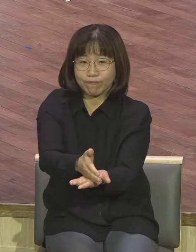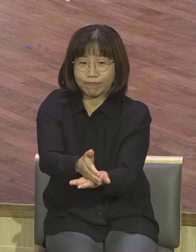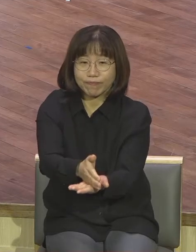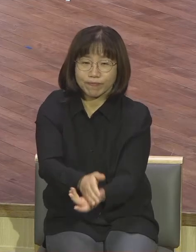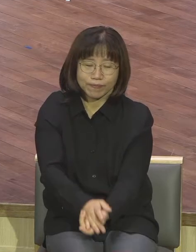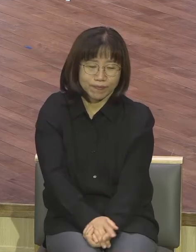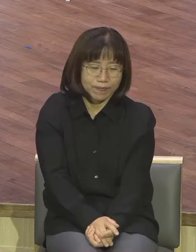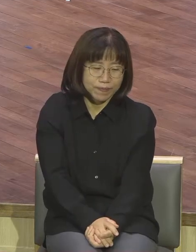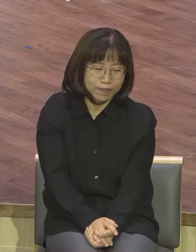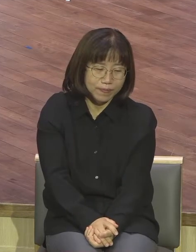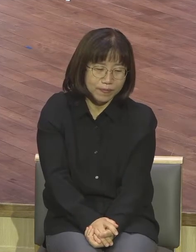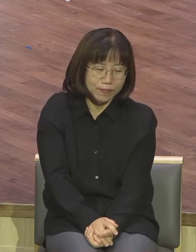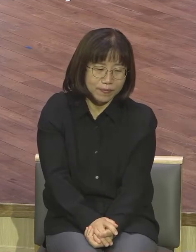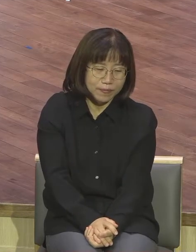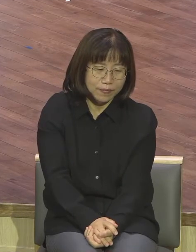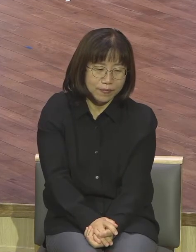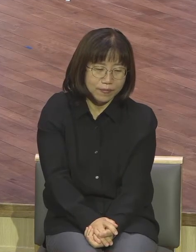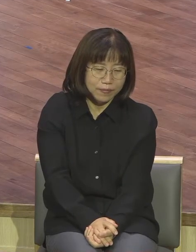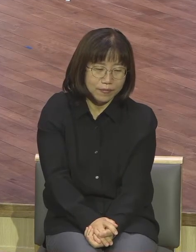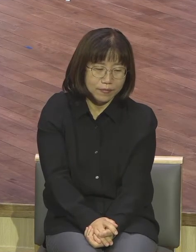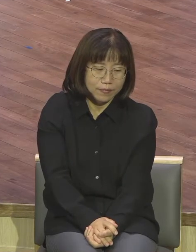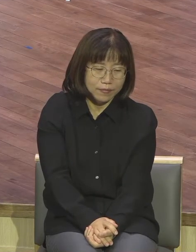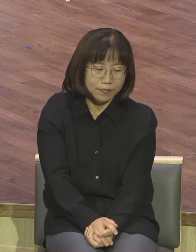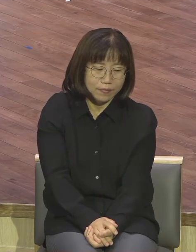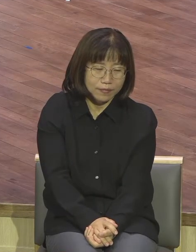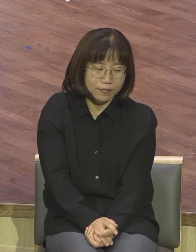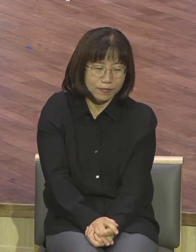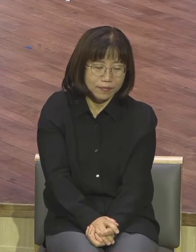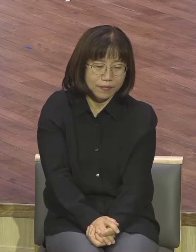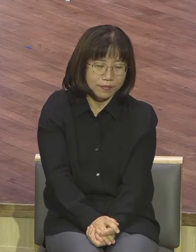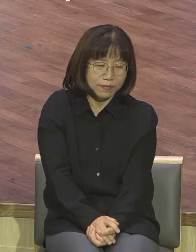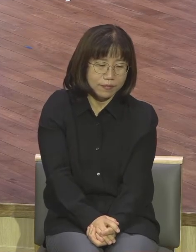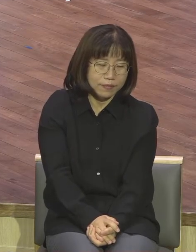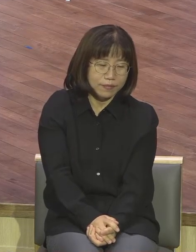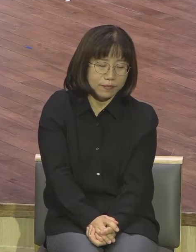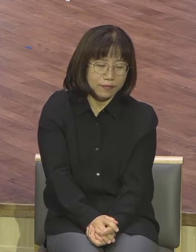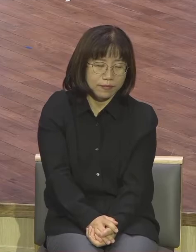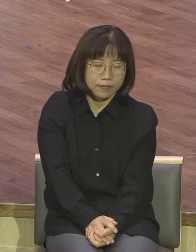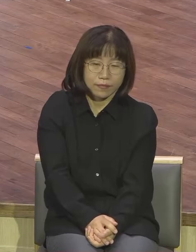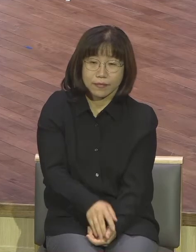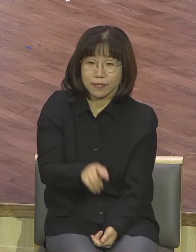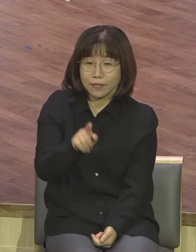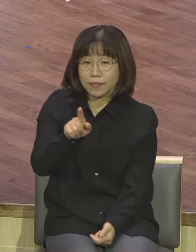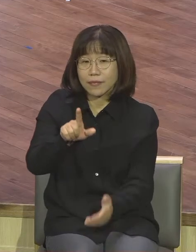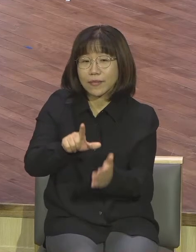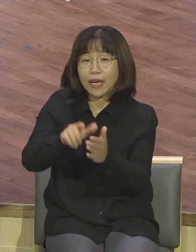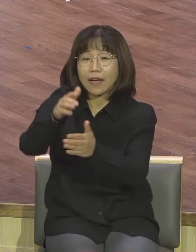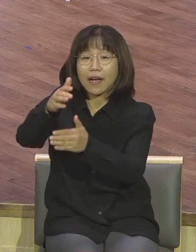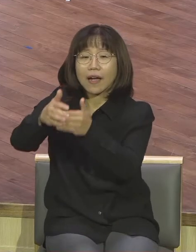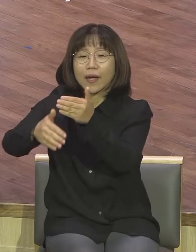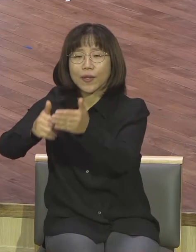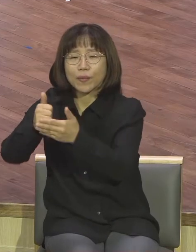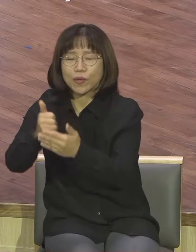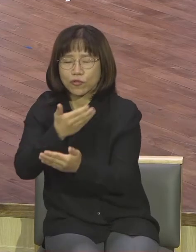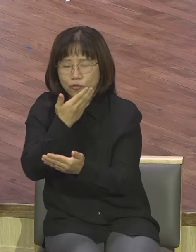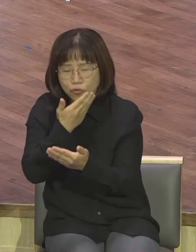그런데 아주 유명한 말씀이 나오지요 사람은 외모로 보거니와